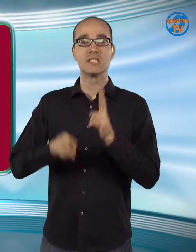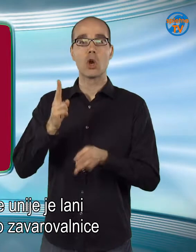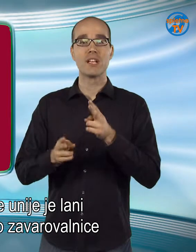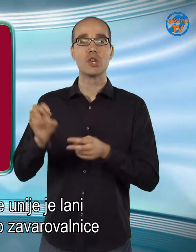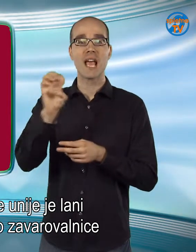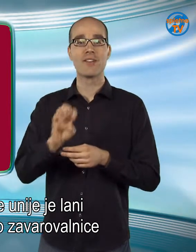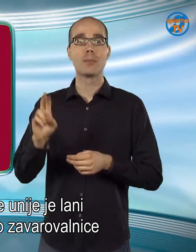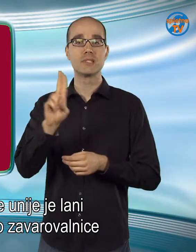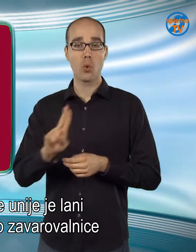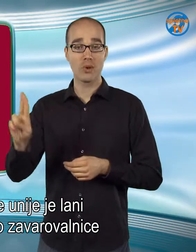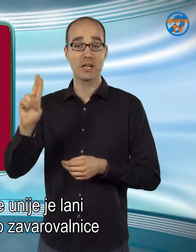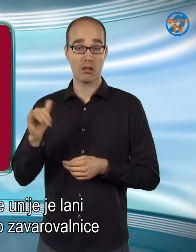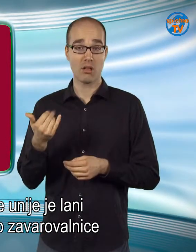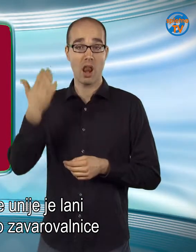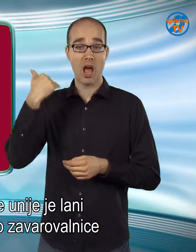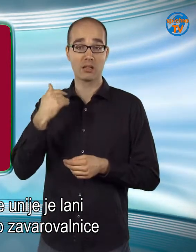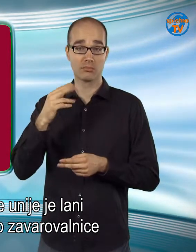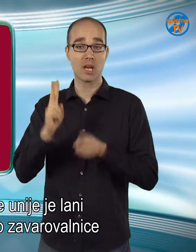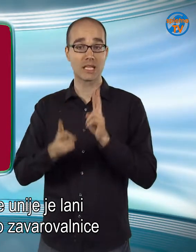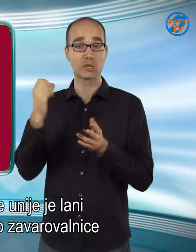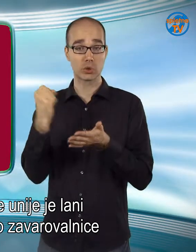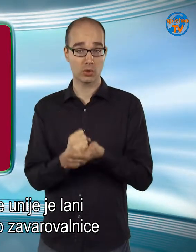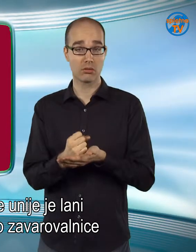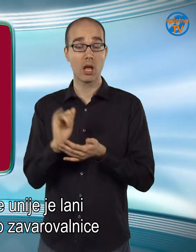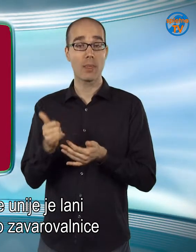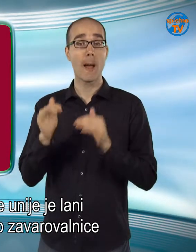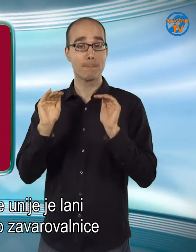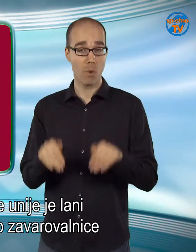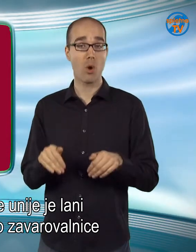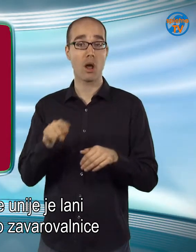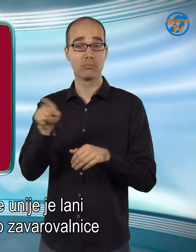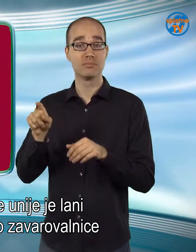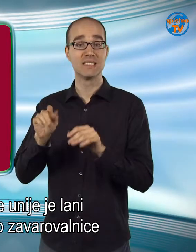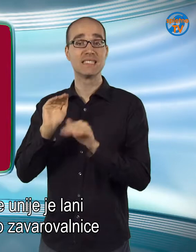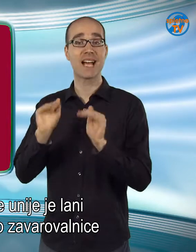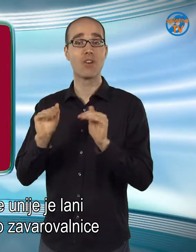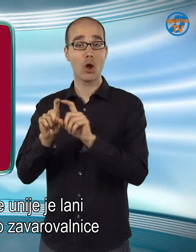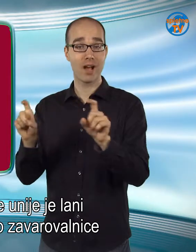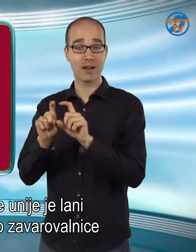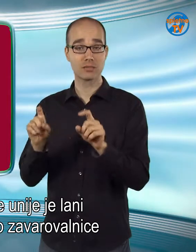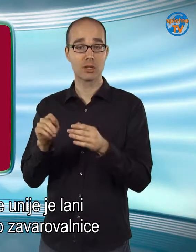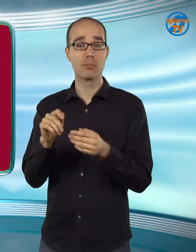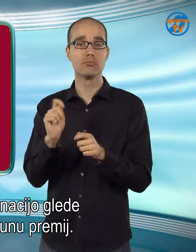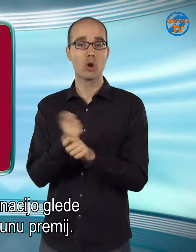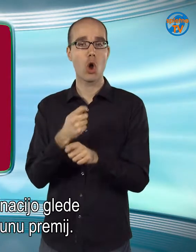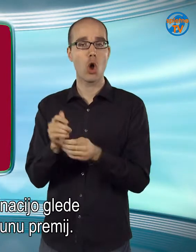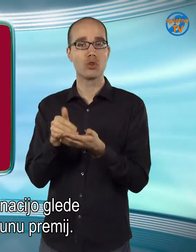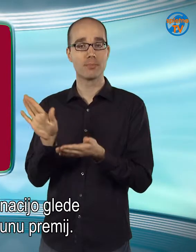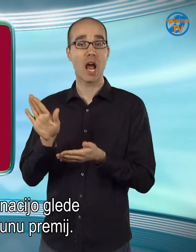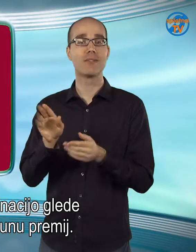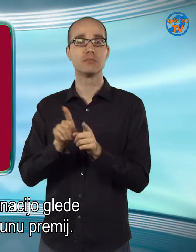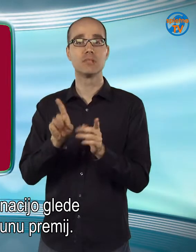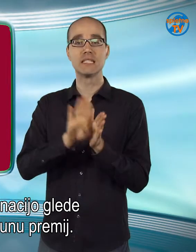Sodišče Evropske unije je lani razsodilo, da morajo zavarovalnice odpraviti diskriminacijo glede na spol pri